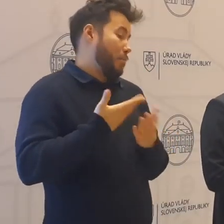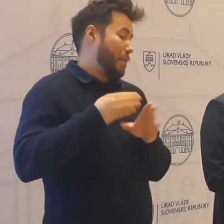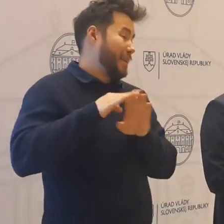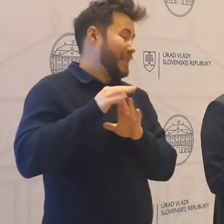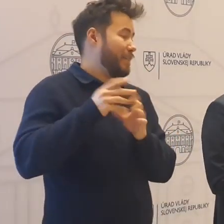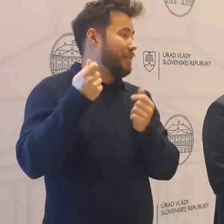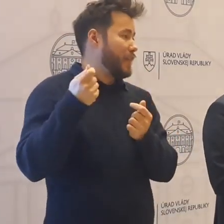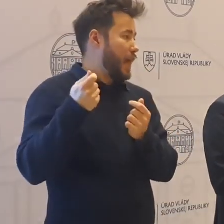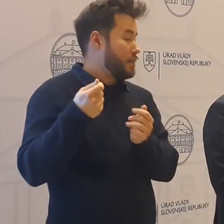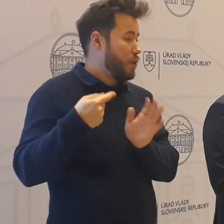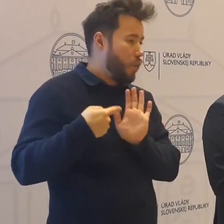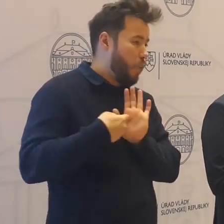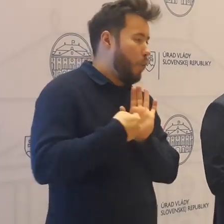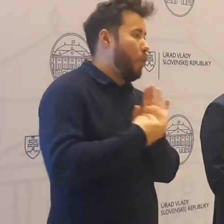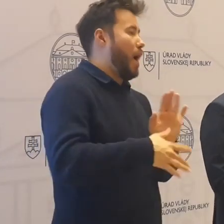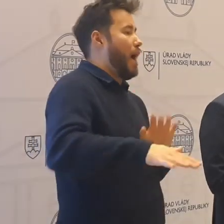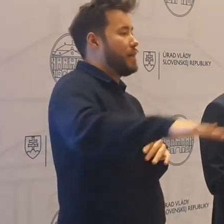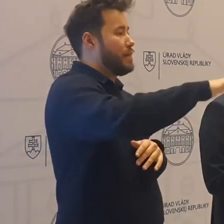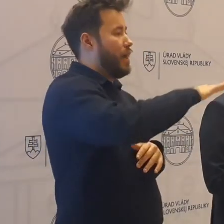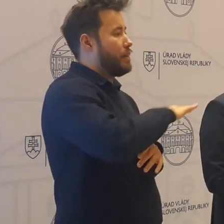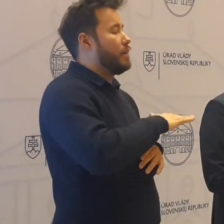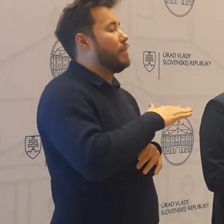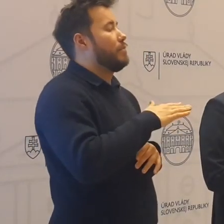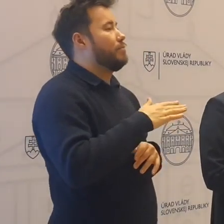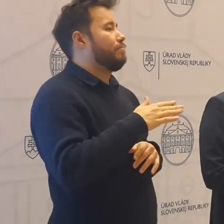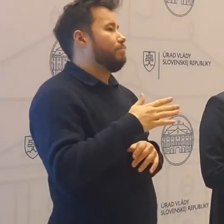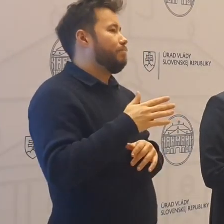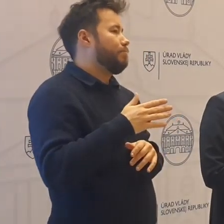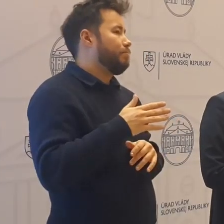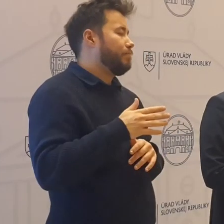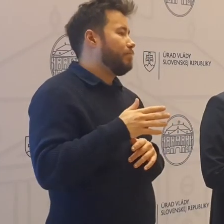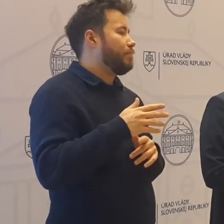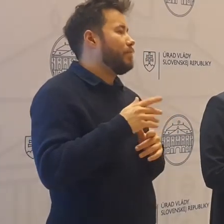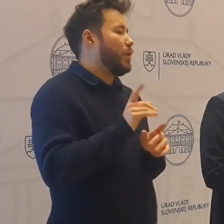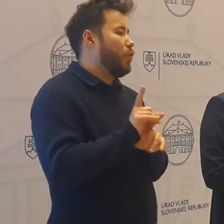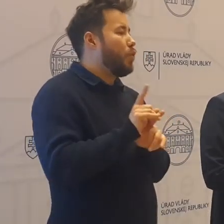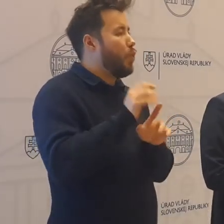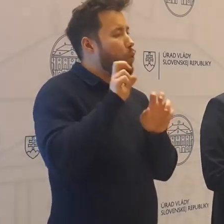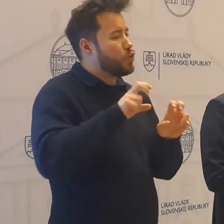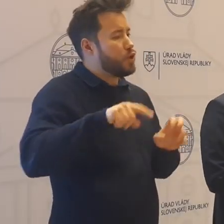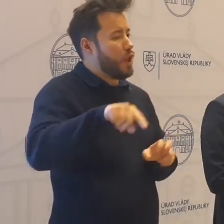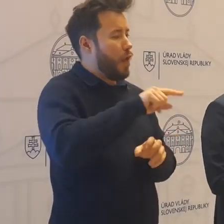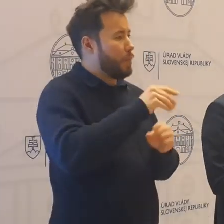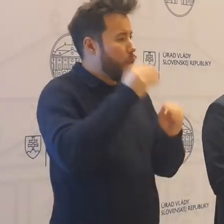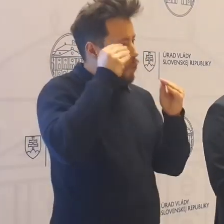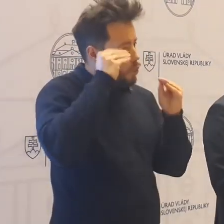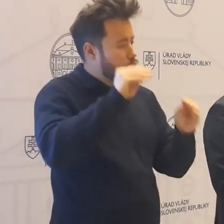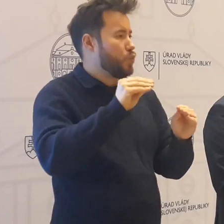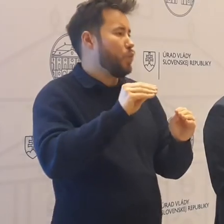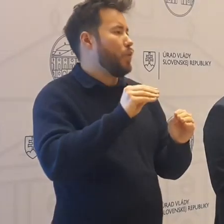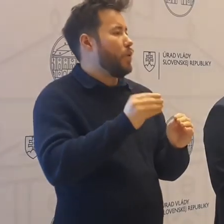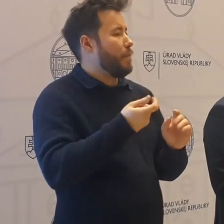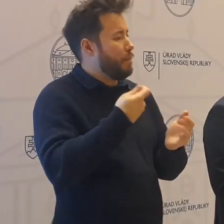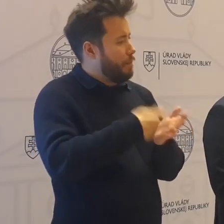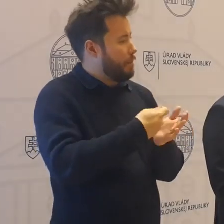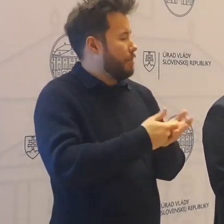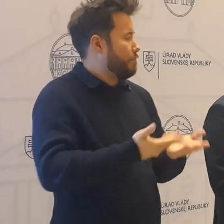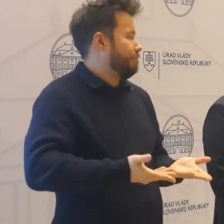ministerstva financí, že dať takýmto spôsobom úctu učiteľom a zvýšiť platy učiteľom.